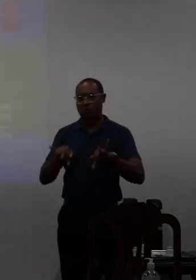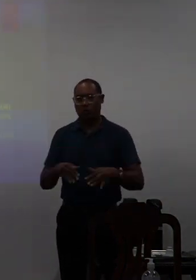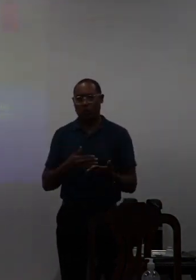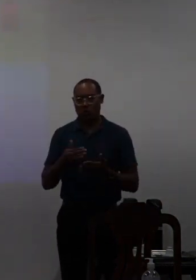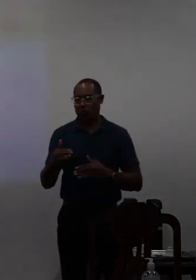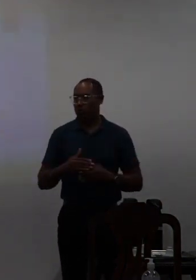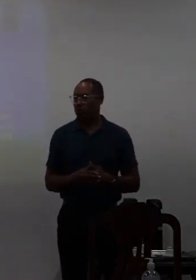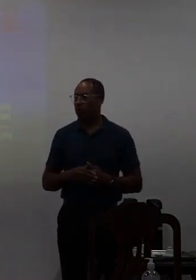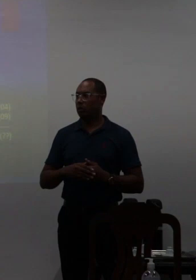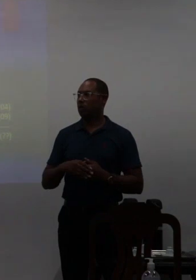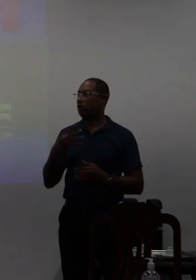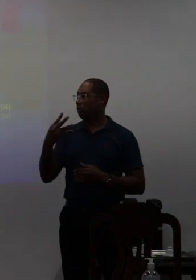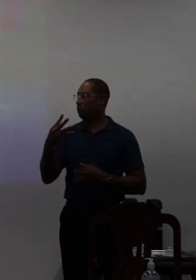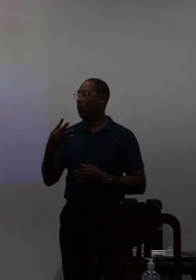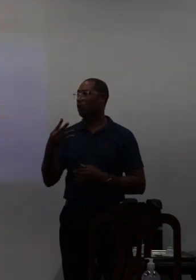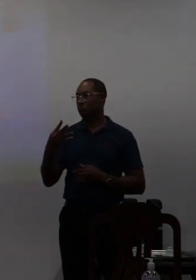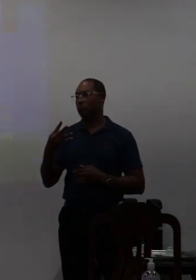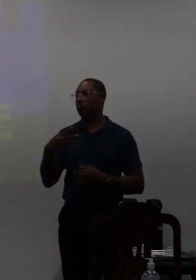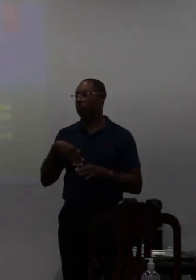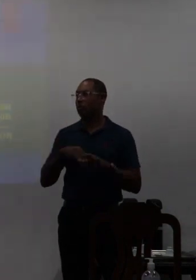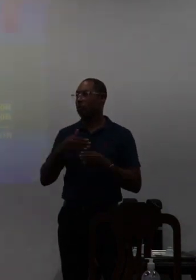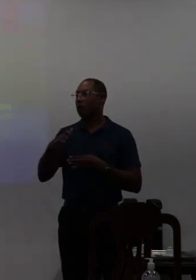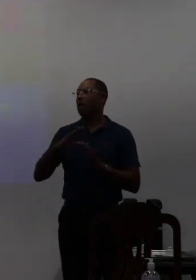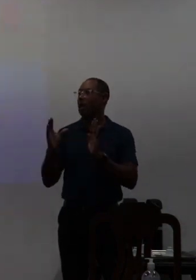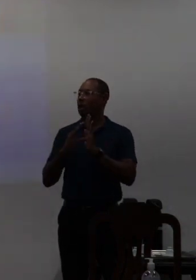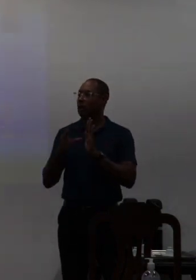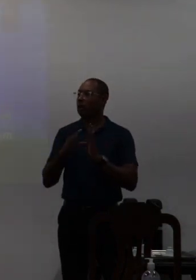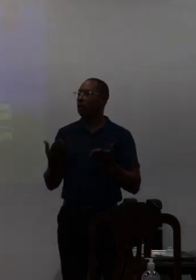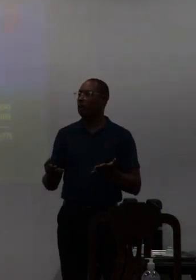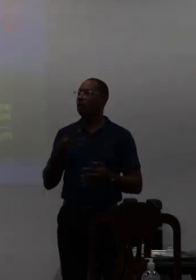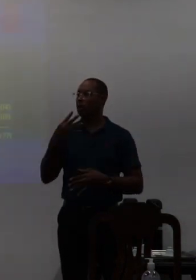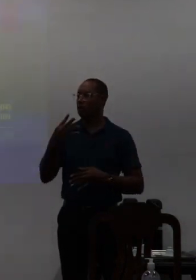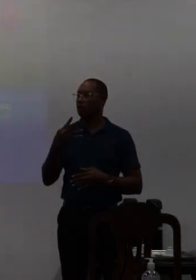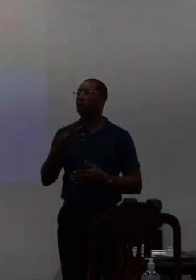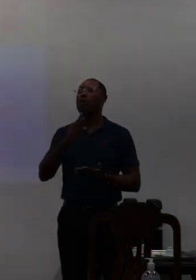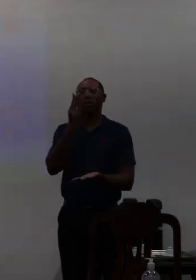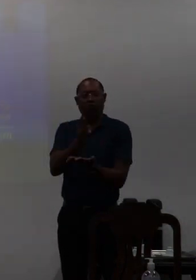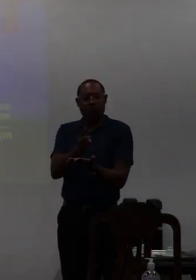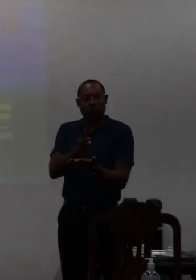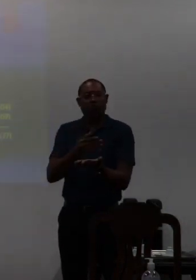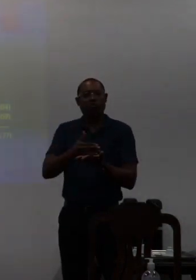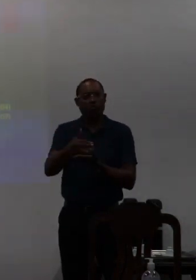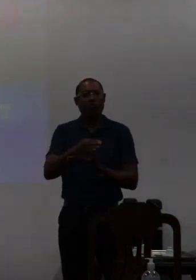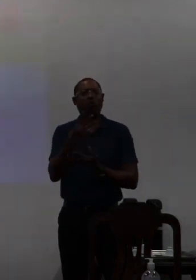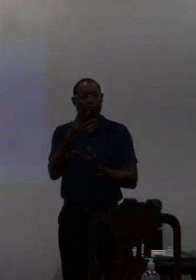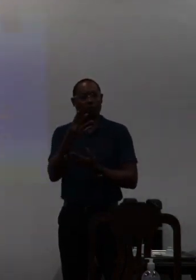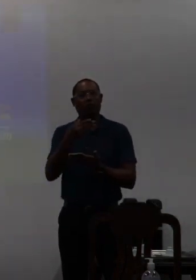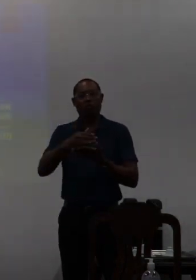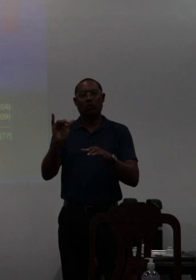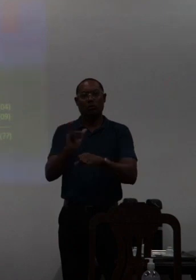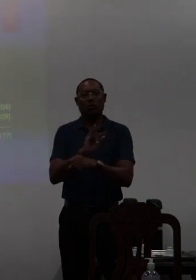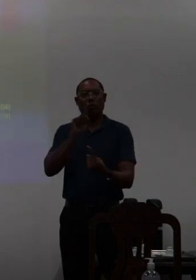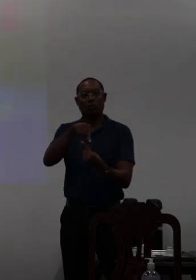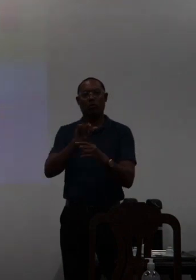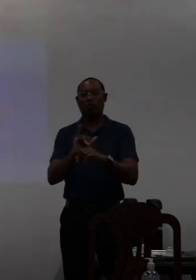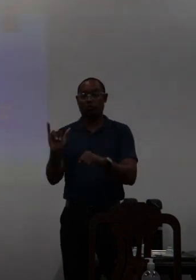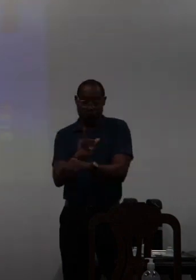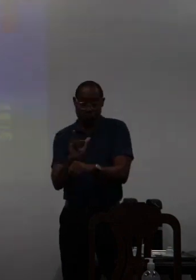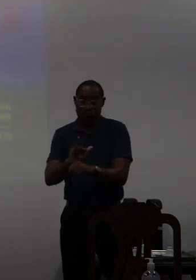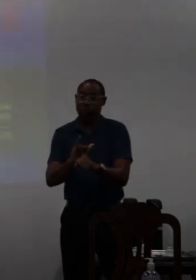processo quatro obras estratégicas a prioridade achou até quatro perdão licença os quatro obras estratégicas